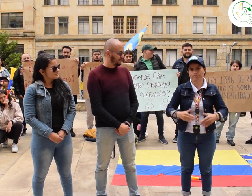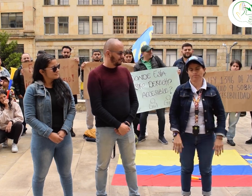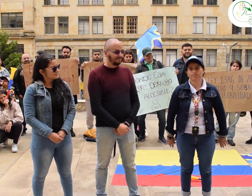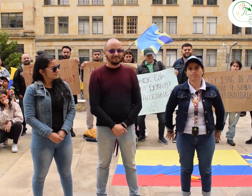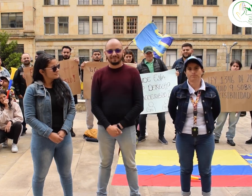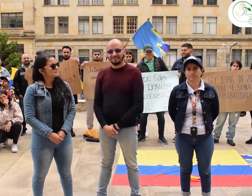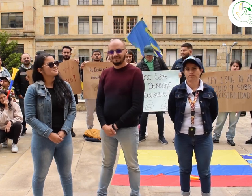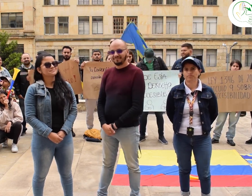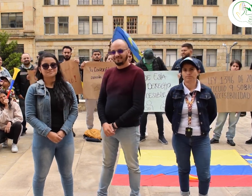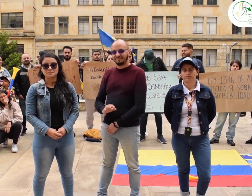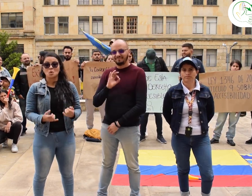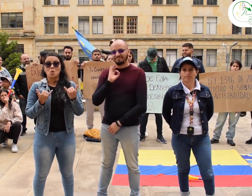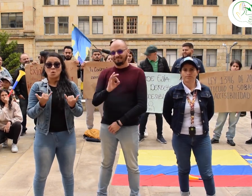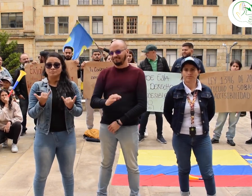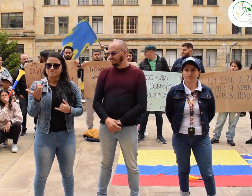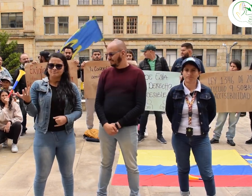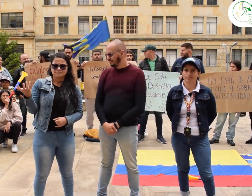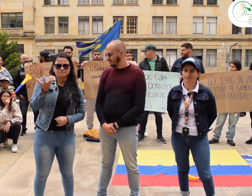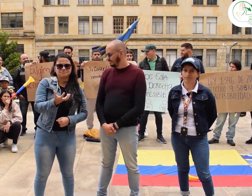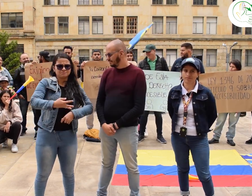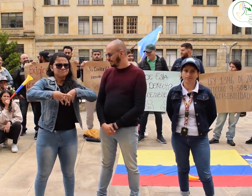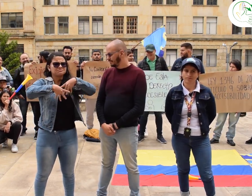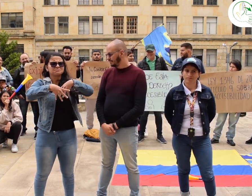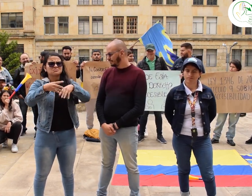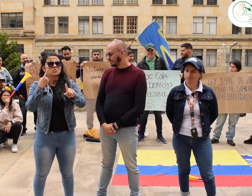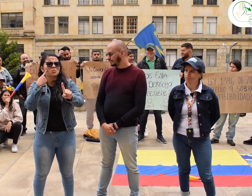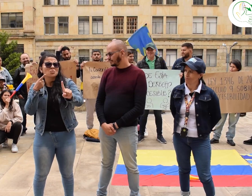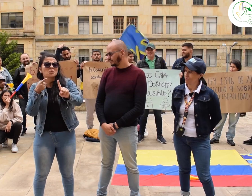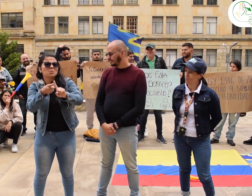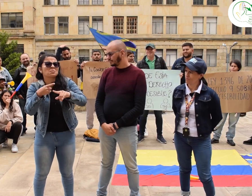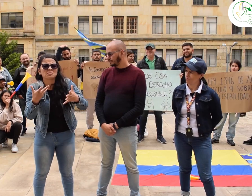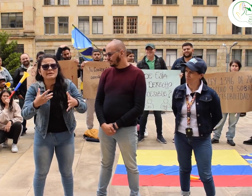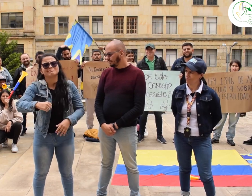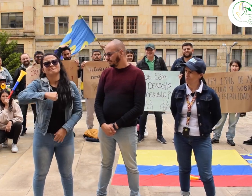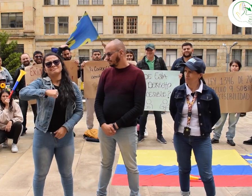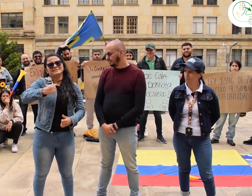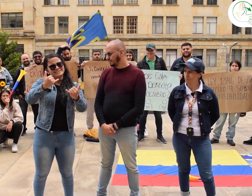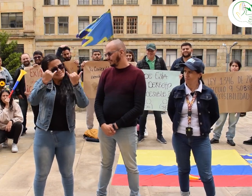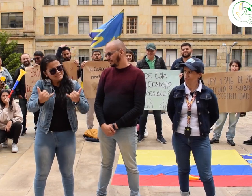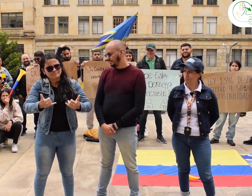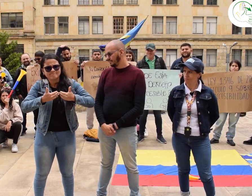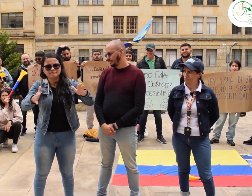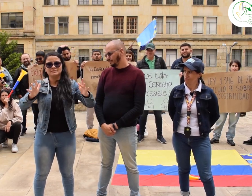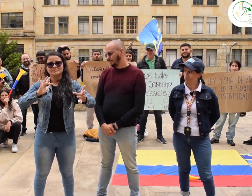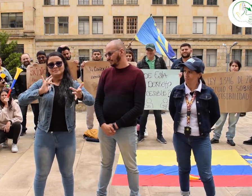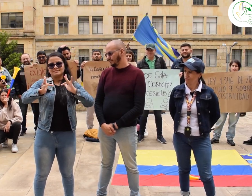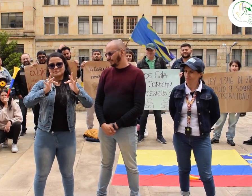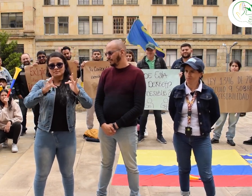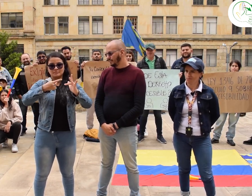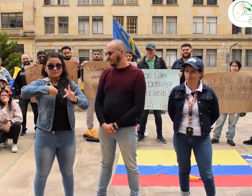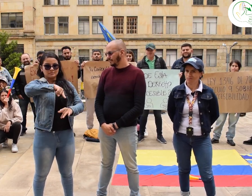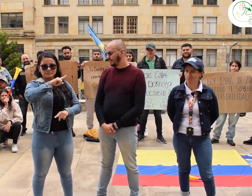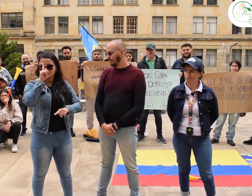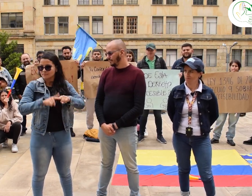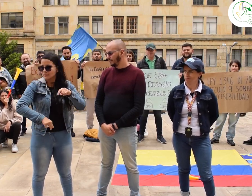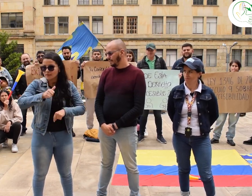tercera edad a nivel nacional. Muchas gracias. Bien, nosotros en este momento estamos haciendo un plantón exigiendo la reapertura